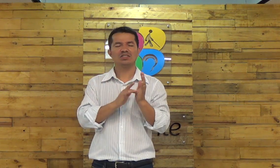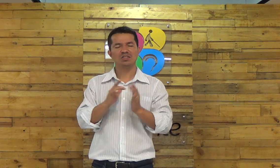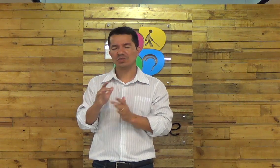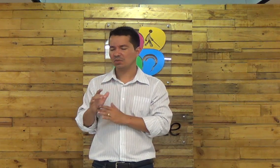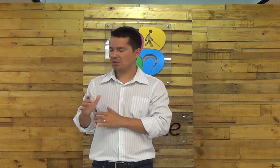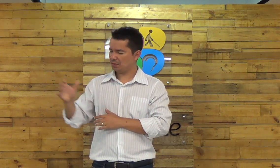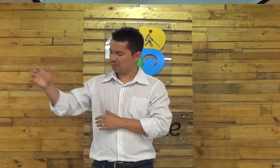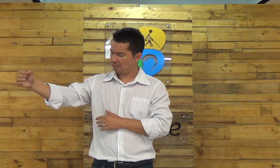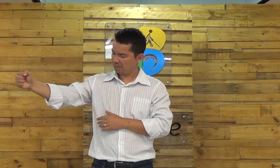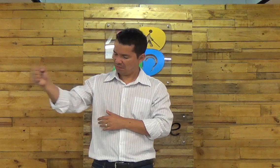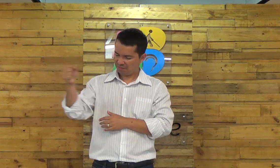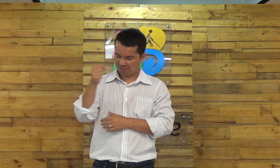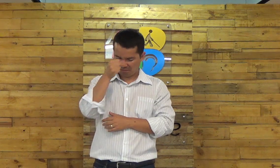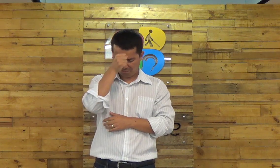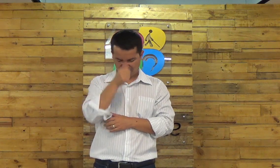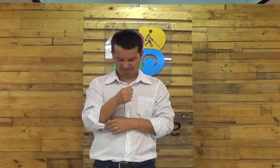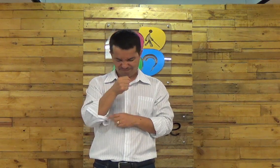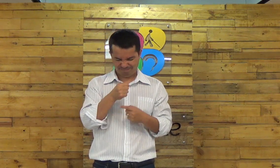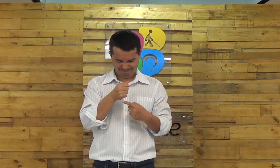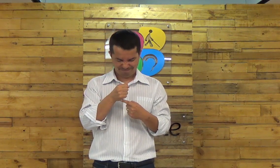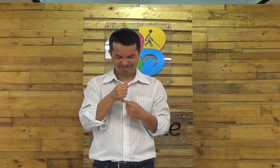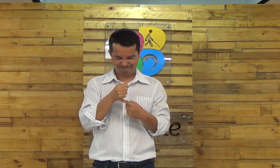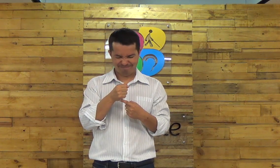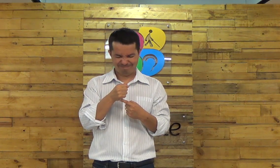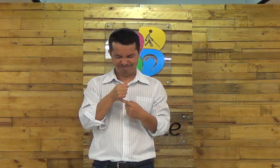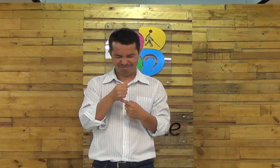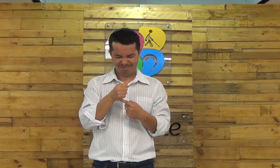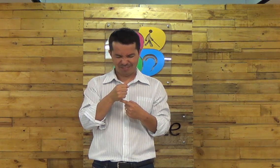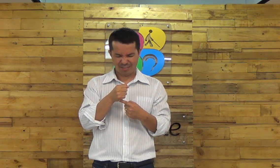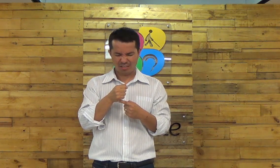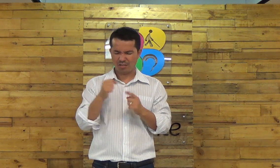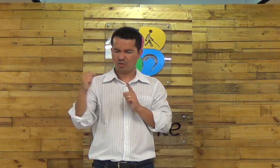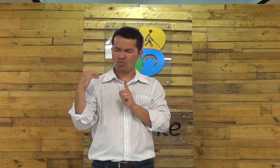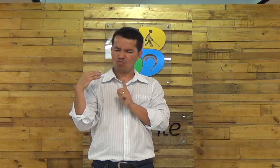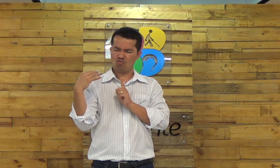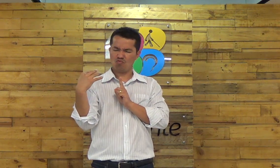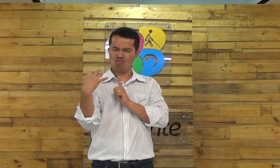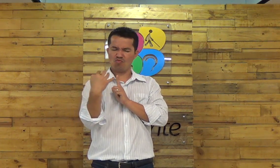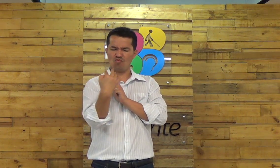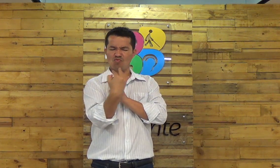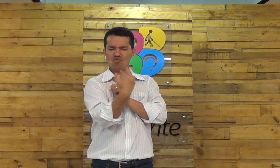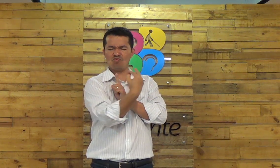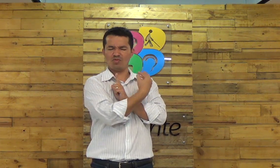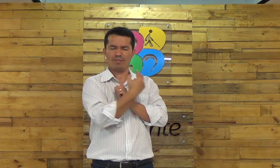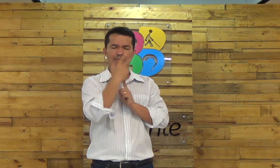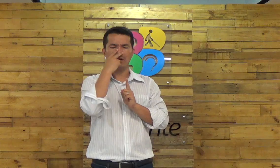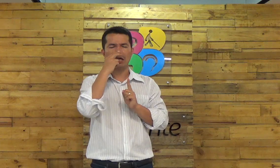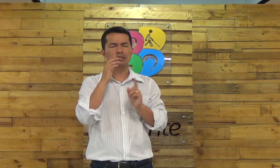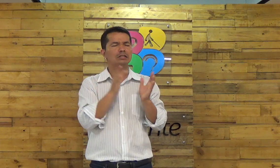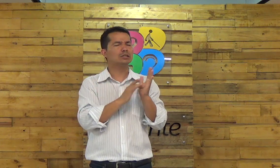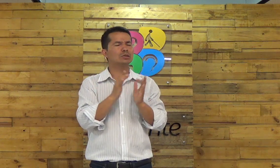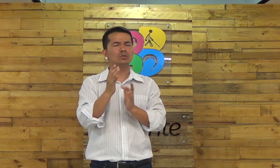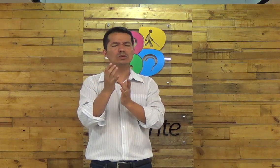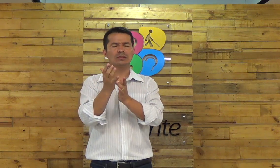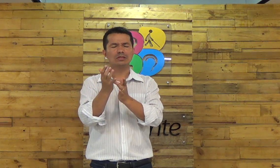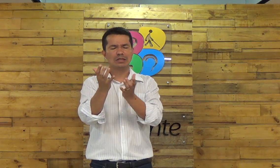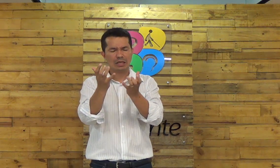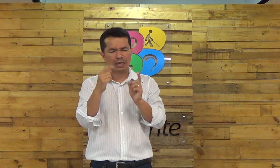Jesus não fez isso Jesus atraiu a atenção de todas as pessoas para aquele homem todos os olhos pararam